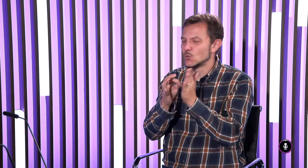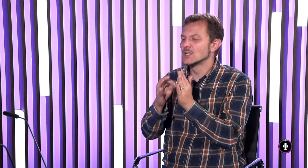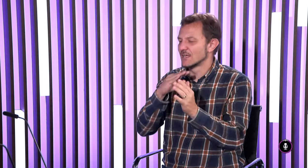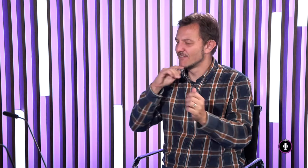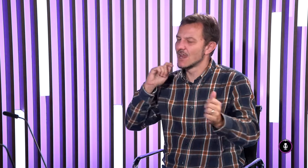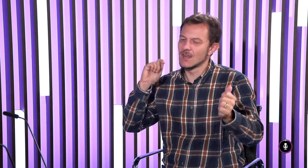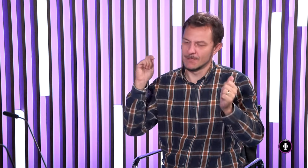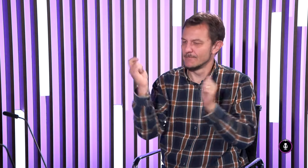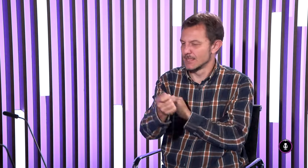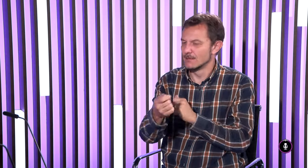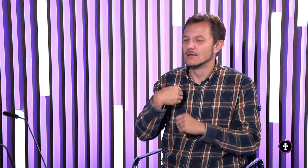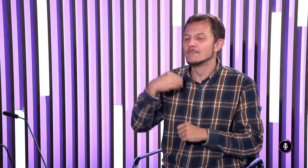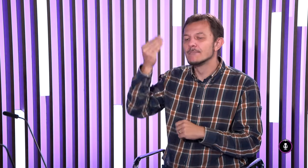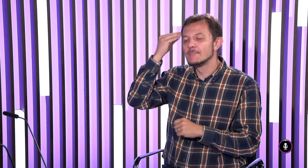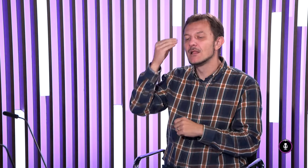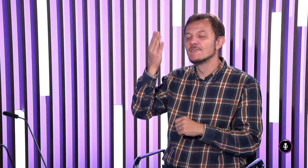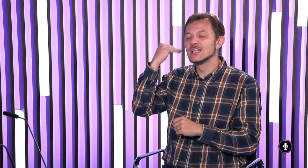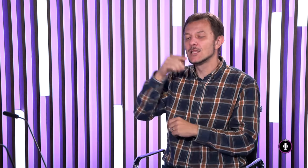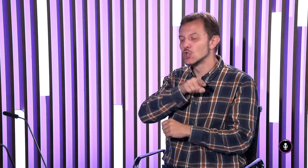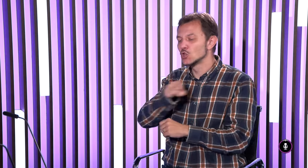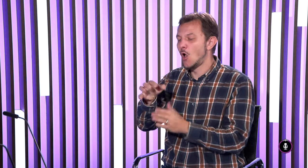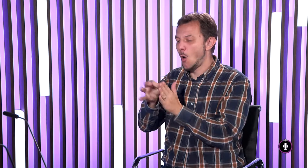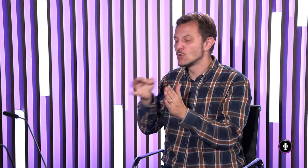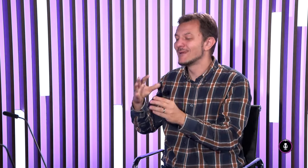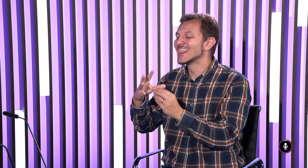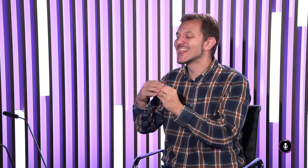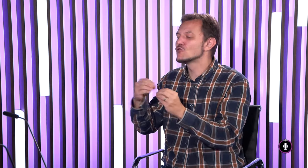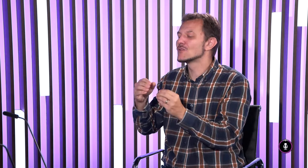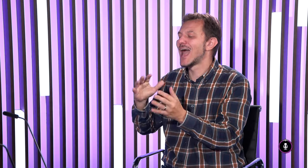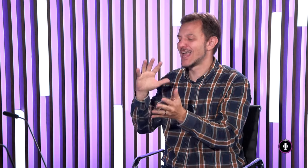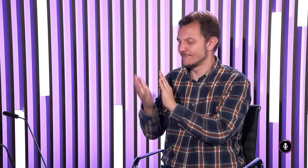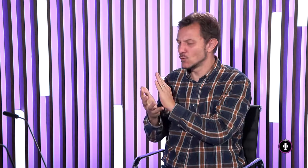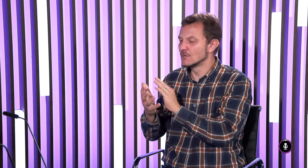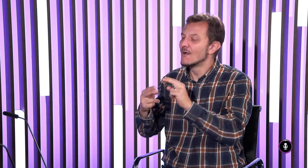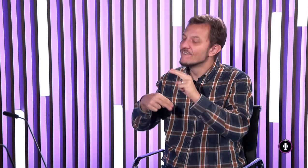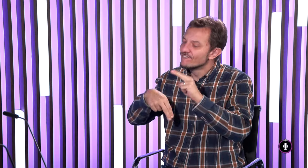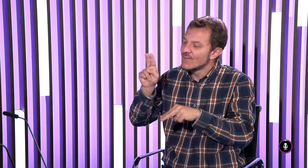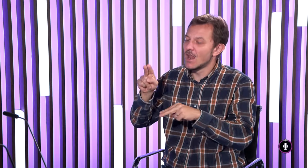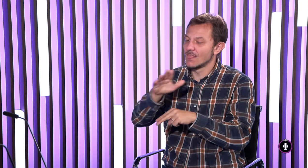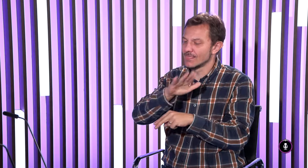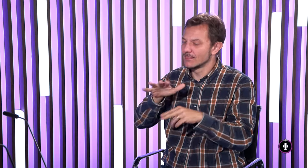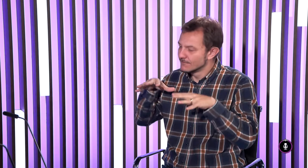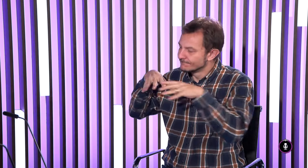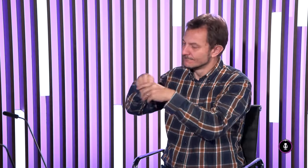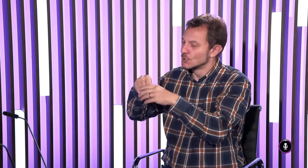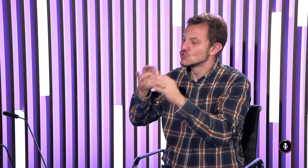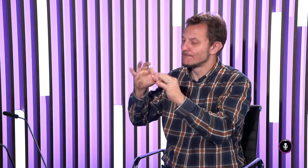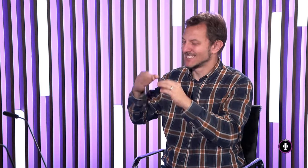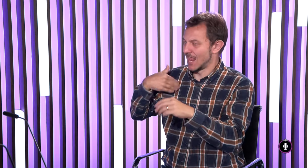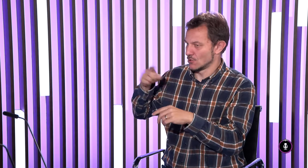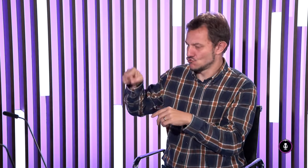teraz je situácia taká že sa prichádza k veľkým zmenám dávnejšie bolo obdobie doštne nežnej revolúcie